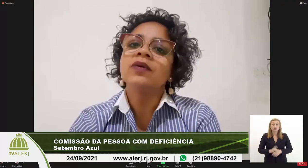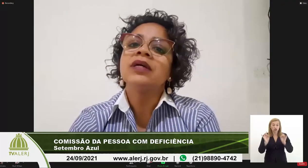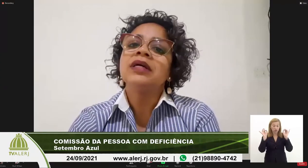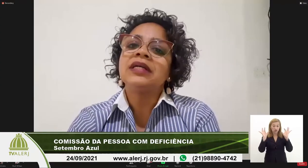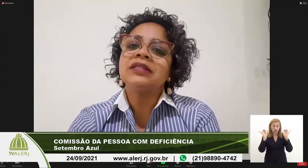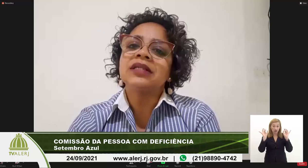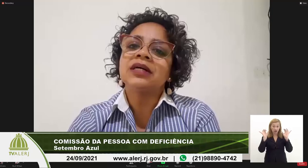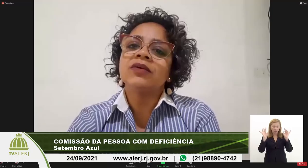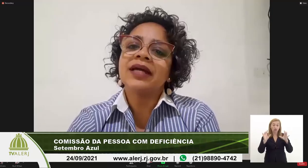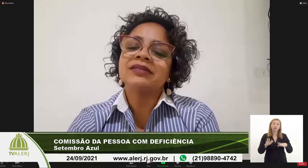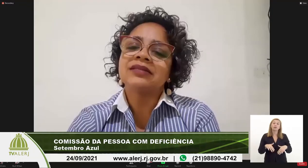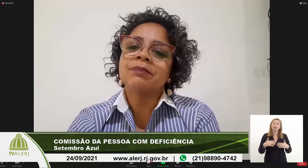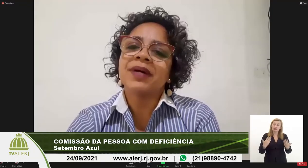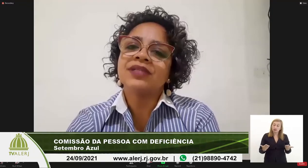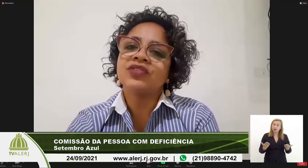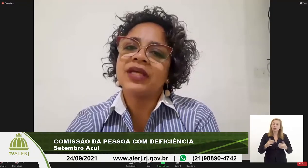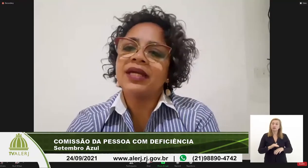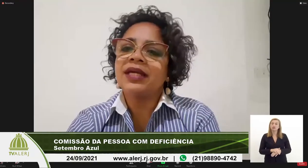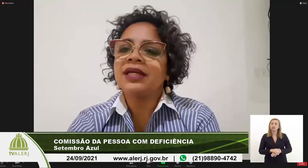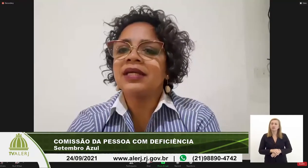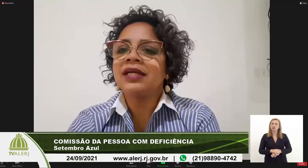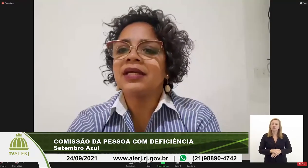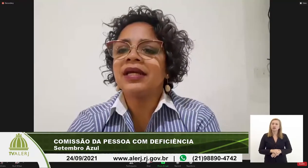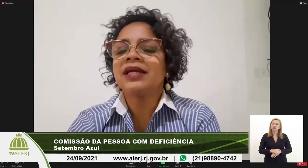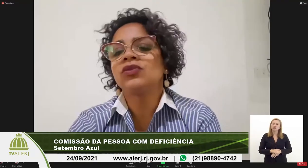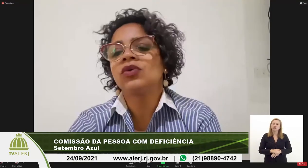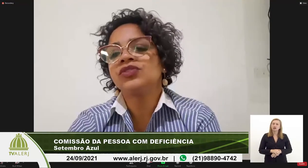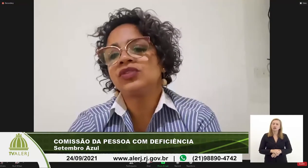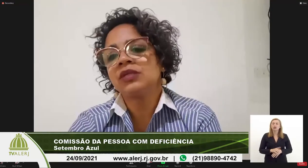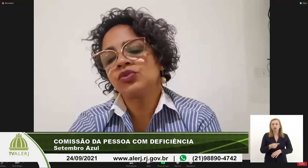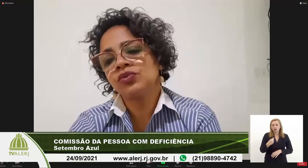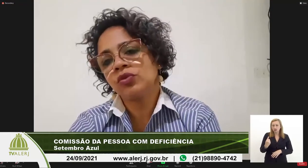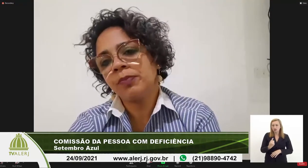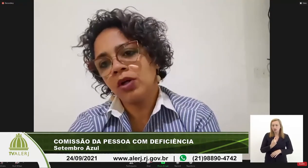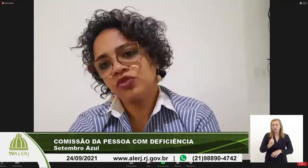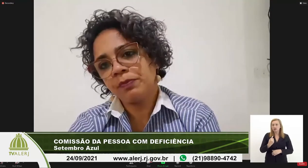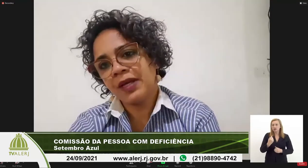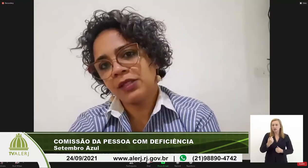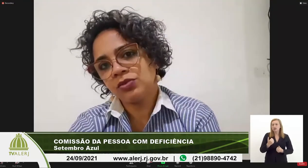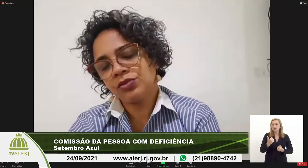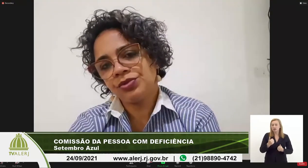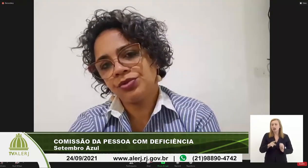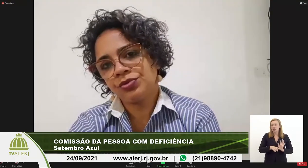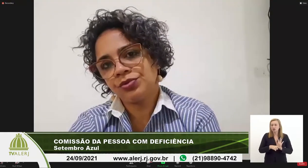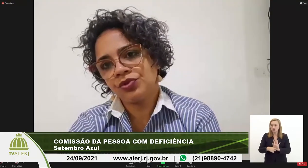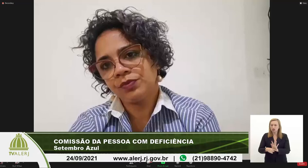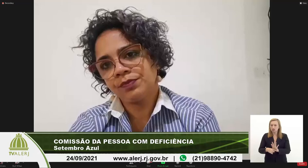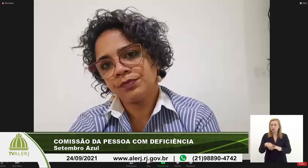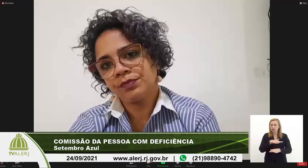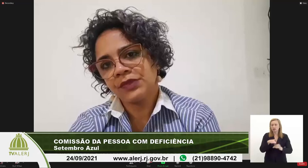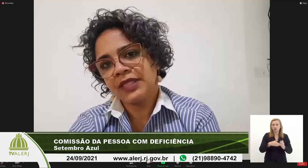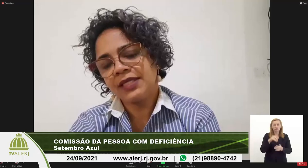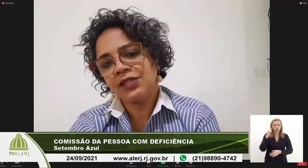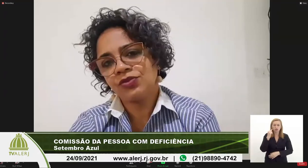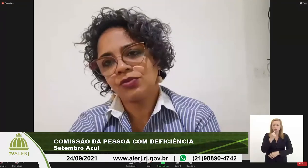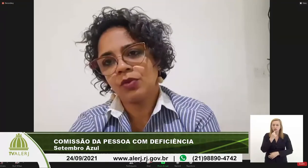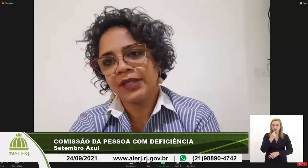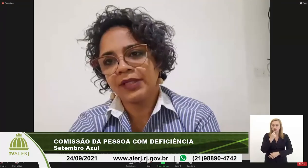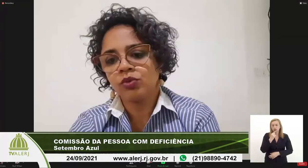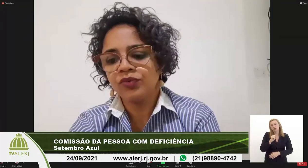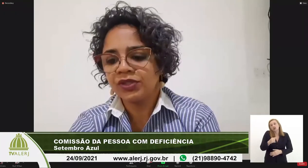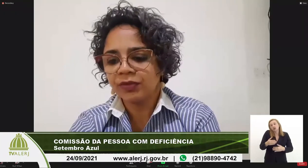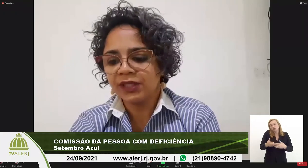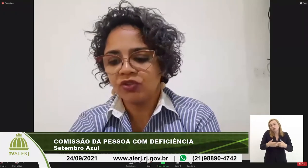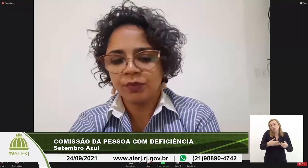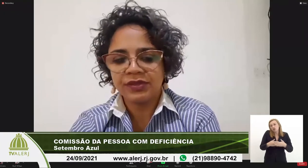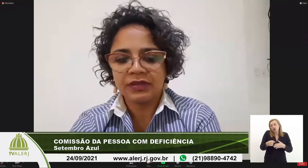então essa parte é a que nós damos um suporte para todos os surdos e é isso qualquer